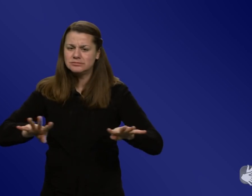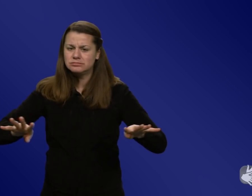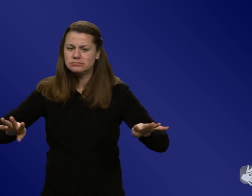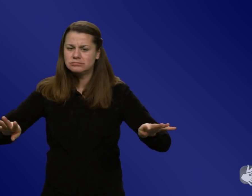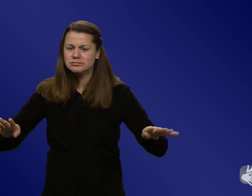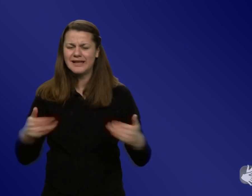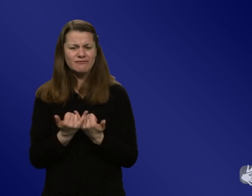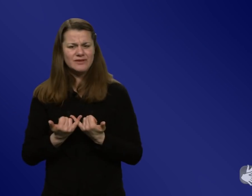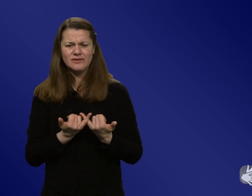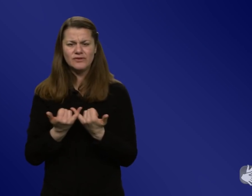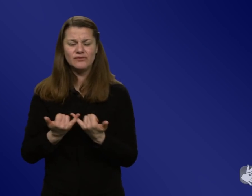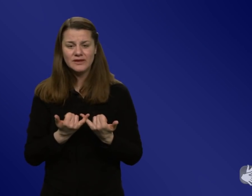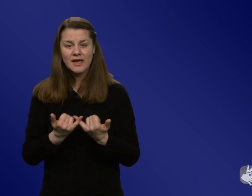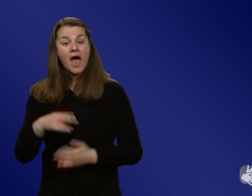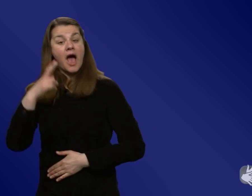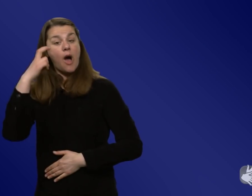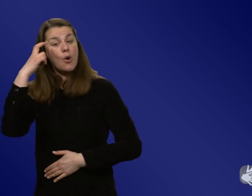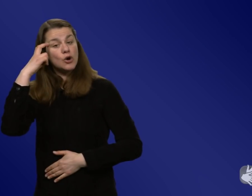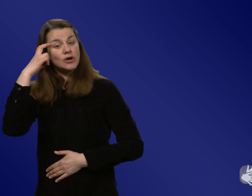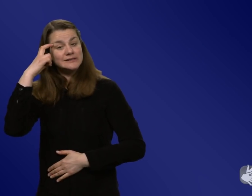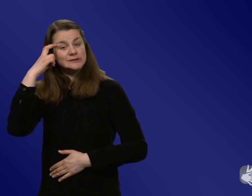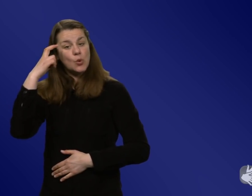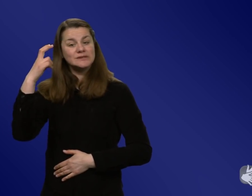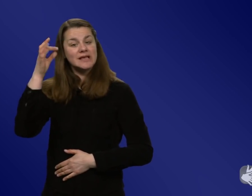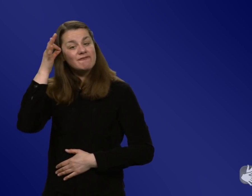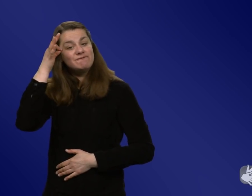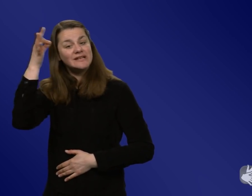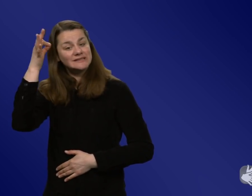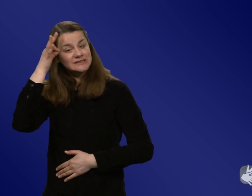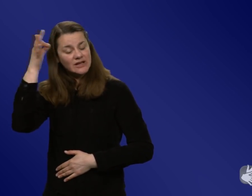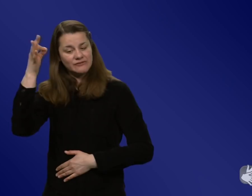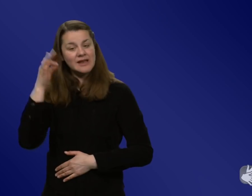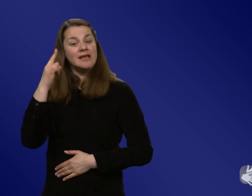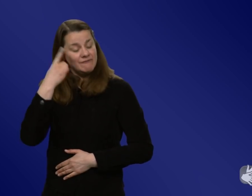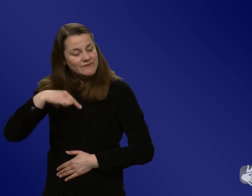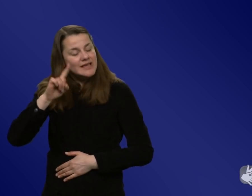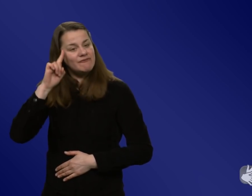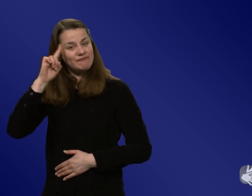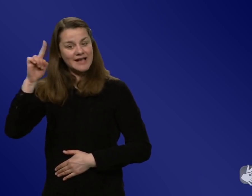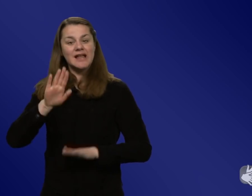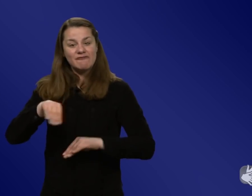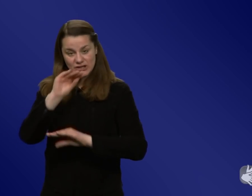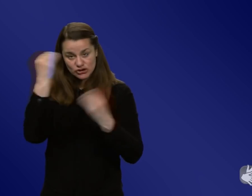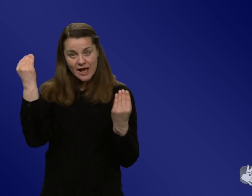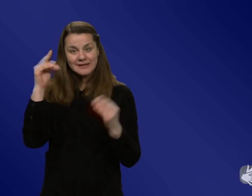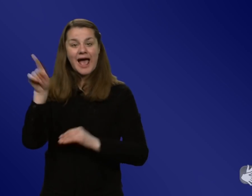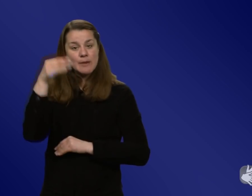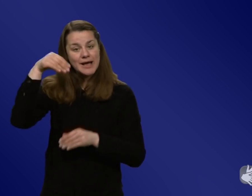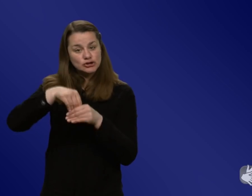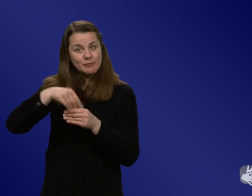schwierig. Man weiß ja aus der Kognitionswissenschaft, dass es gar nicht so einfach ist, eine falsche Nachricht so im Gehirn wieder zu löschen, sozusagen. Also ich